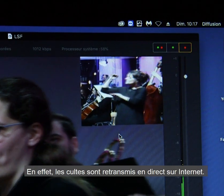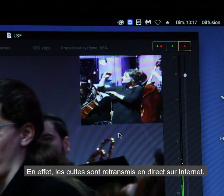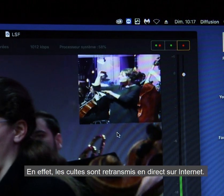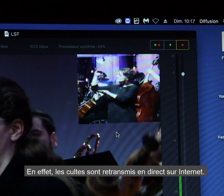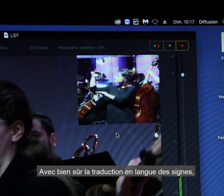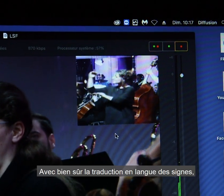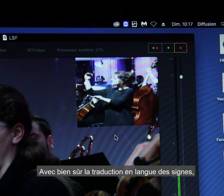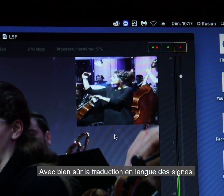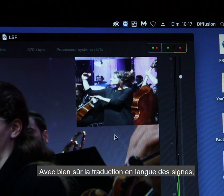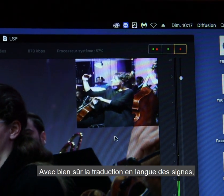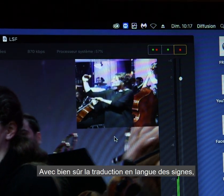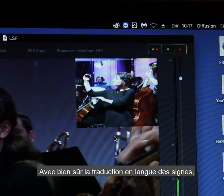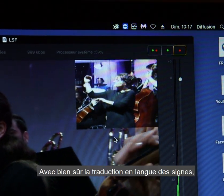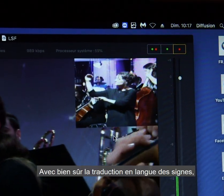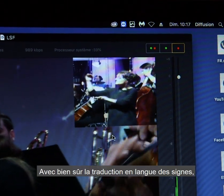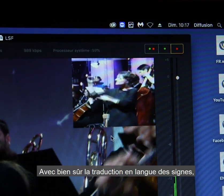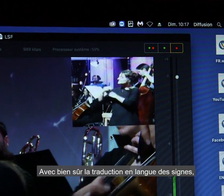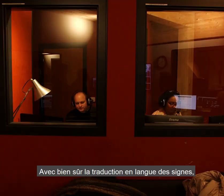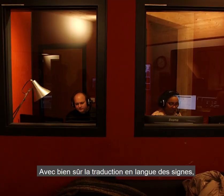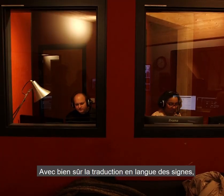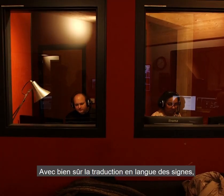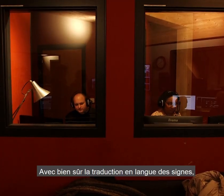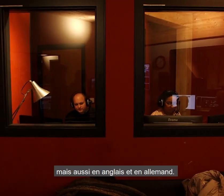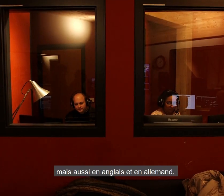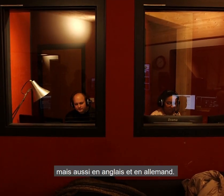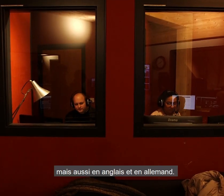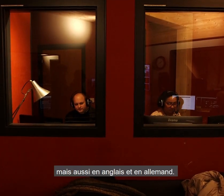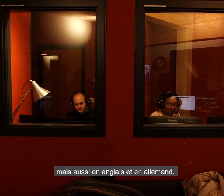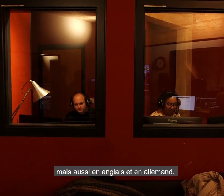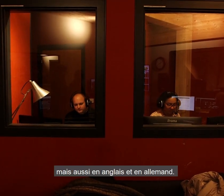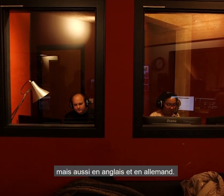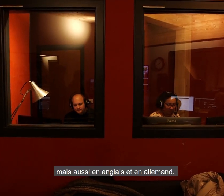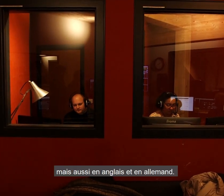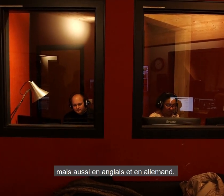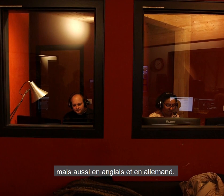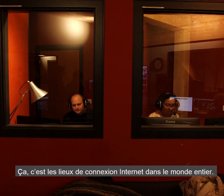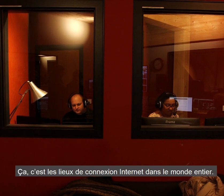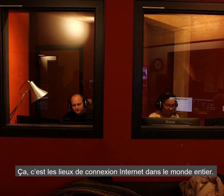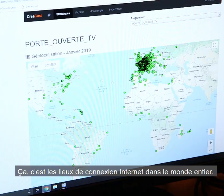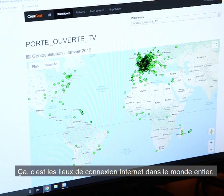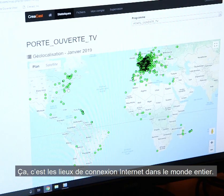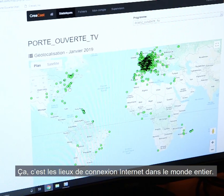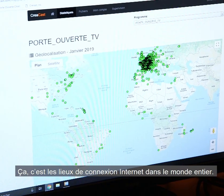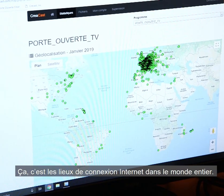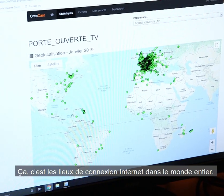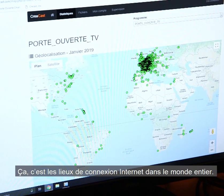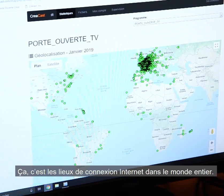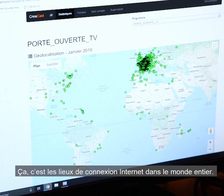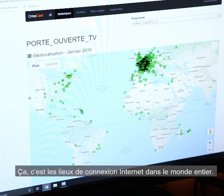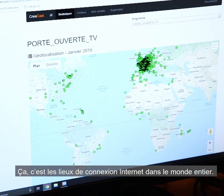Avec bien sûr la traduction en langue des signes, mais aussi en anglais et en allemand. Ça c'est les lieux de connexion internet dans le monde entier.